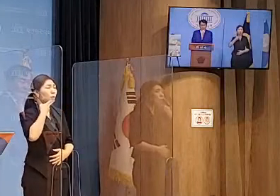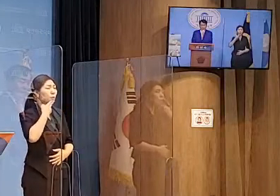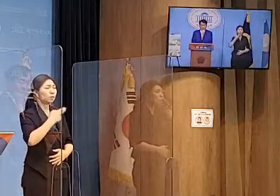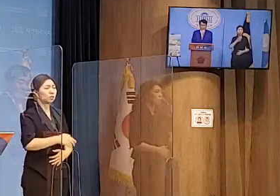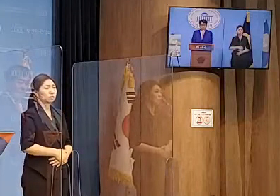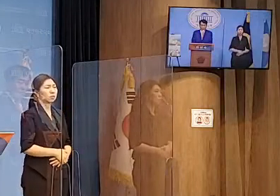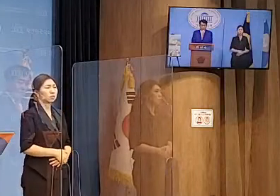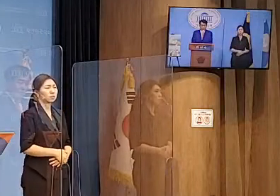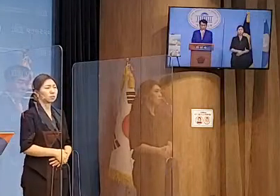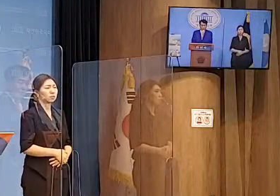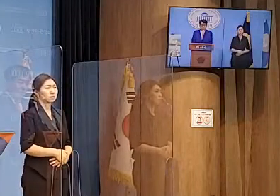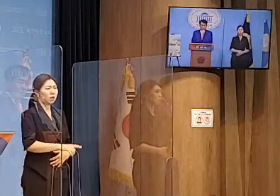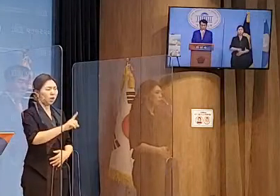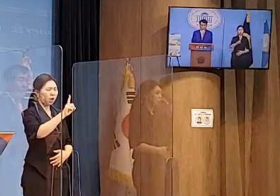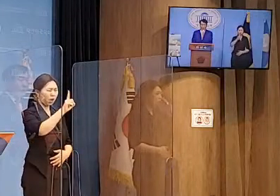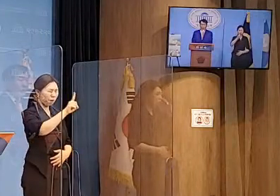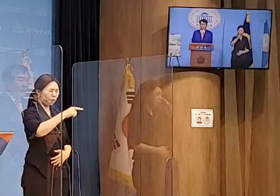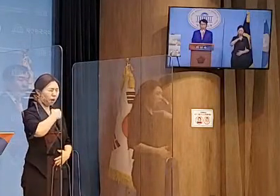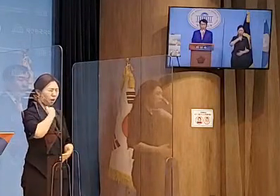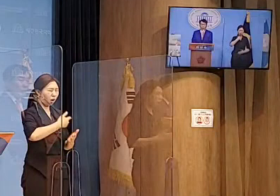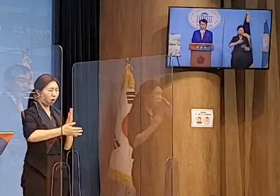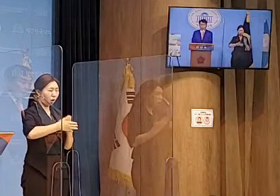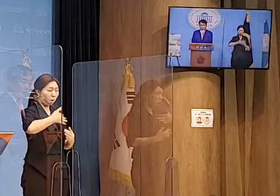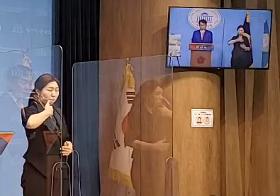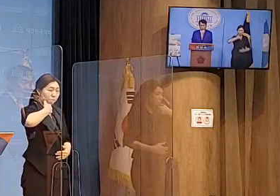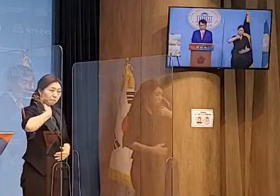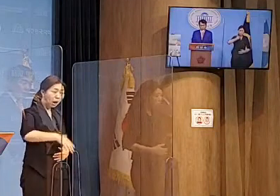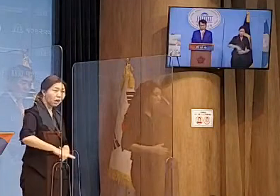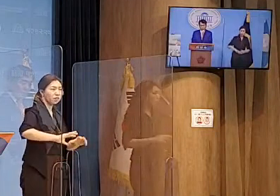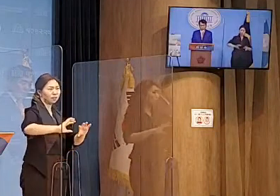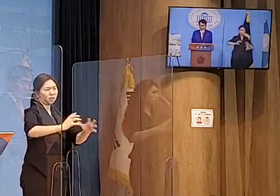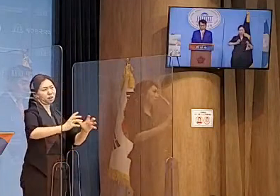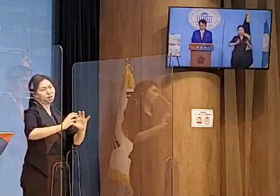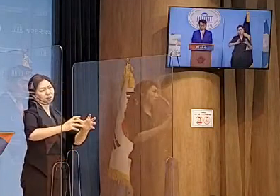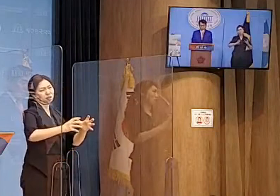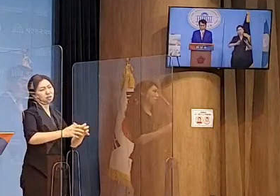번도 경험해 보지 못한 나라로 가고 있습니다.